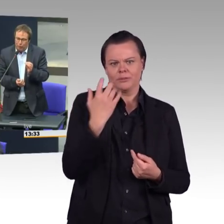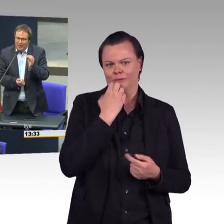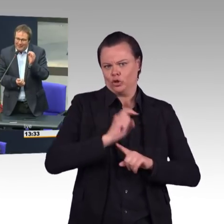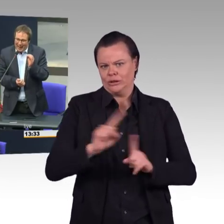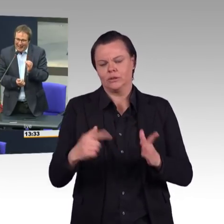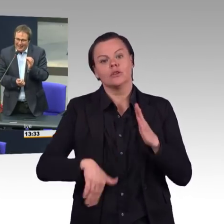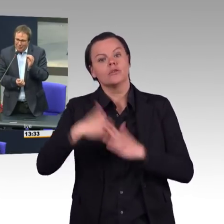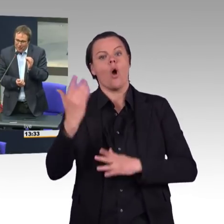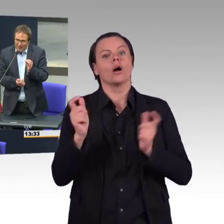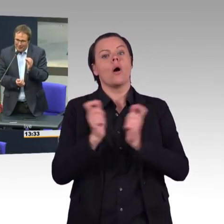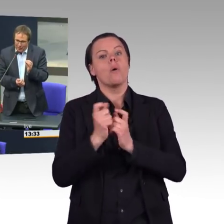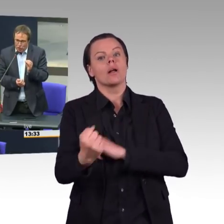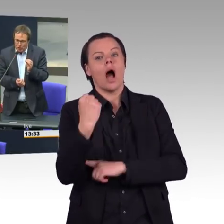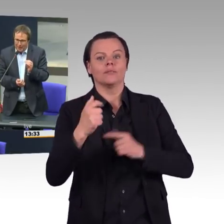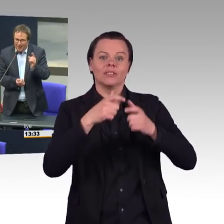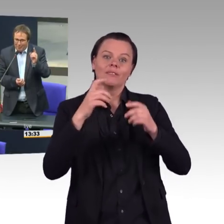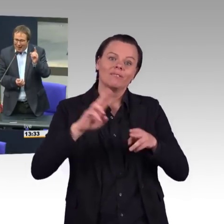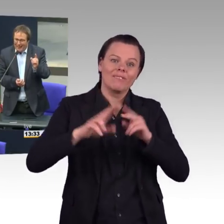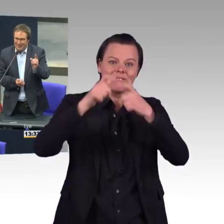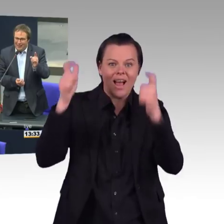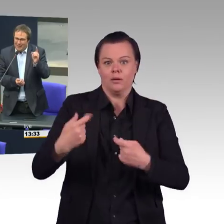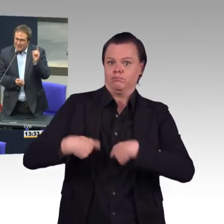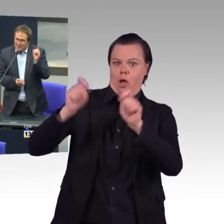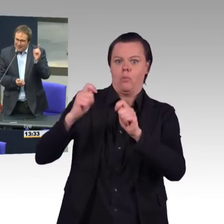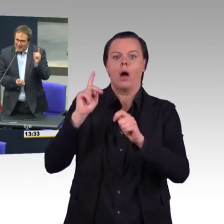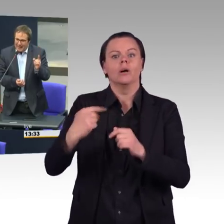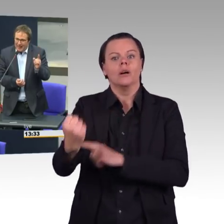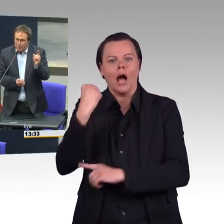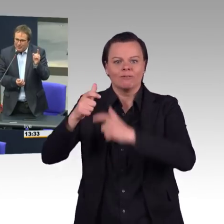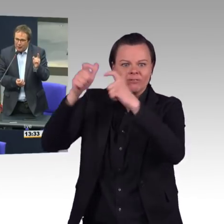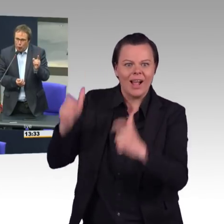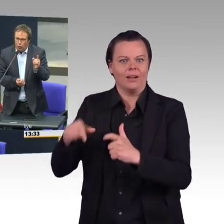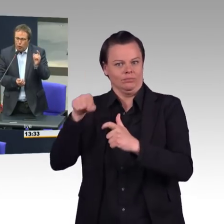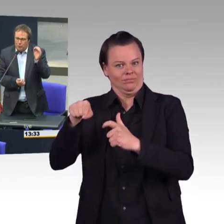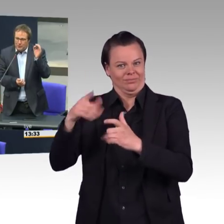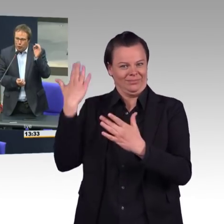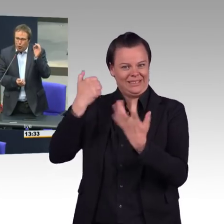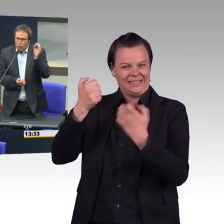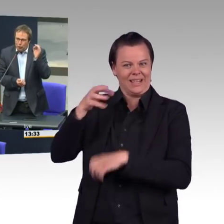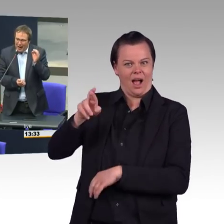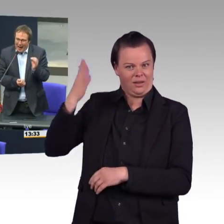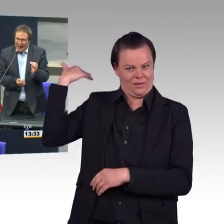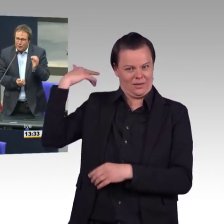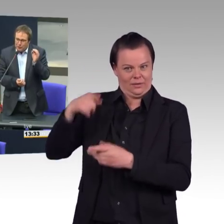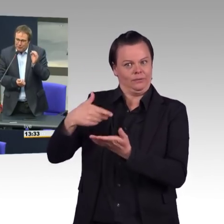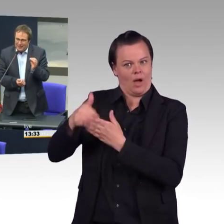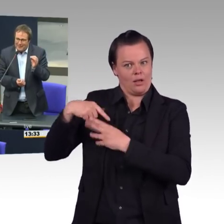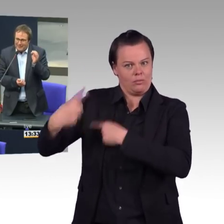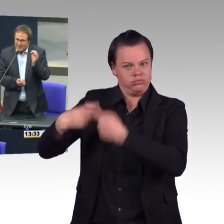drei GW drinstehen, weil das das Ergebnis der Kohlekommission von 28 gesellschaftlichen